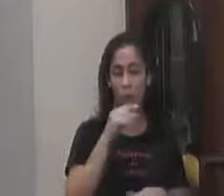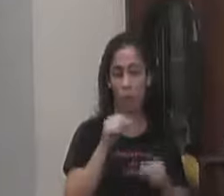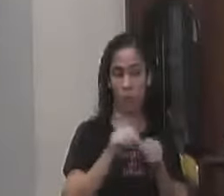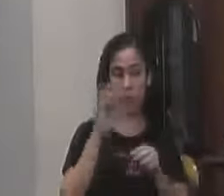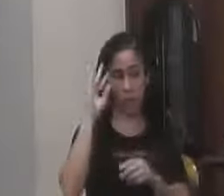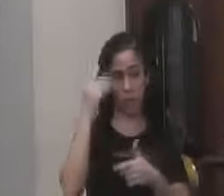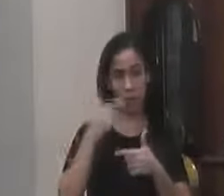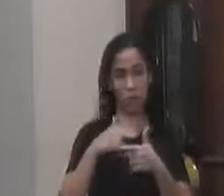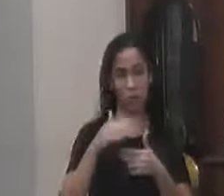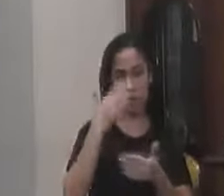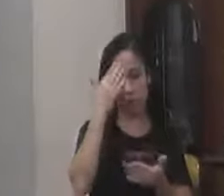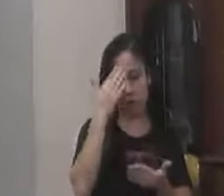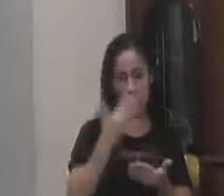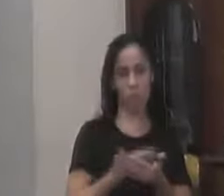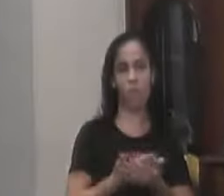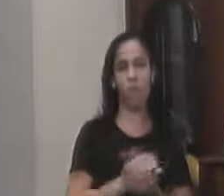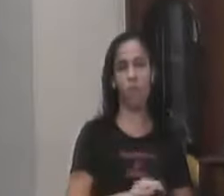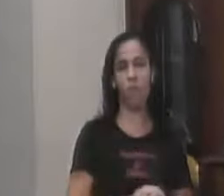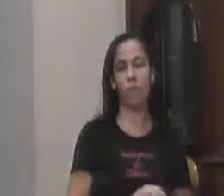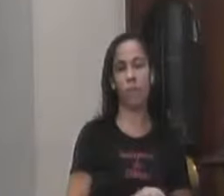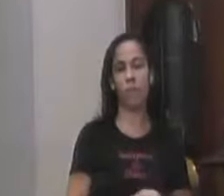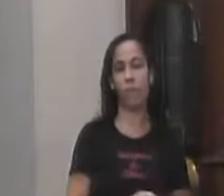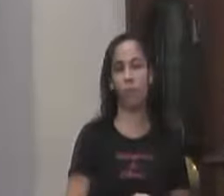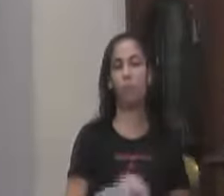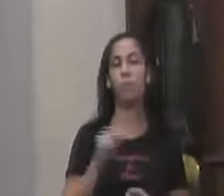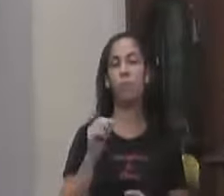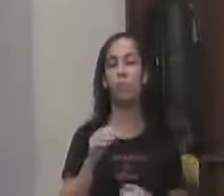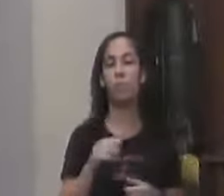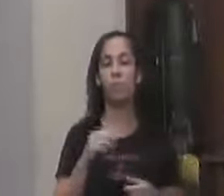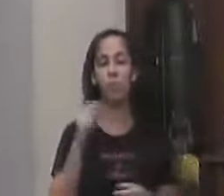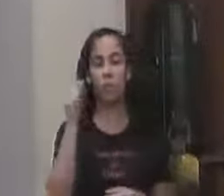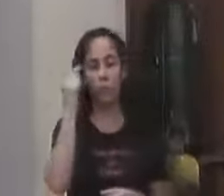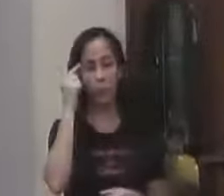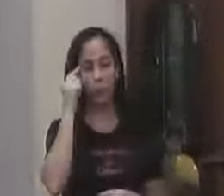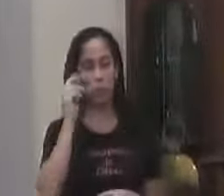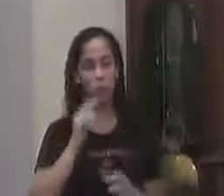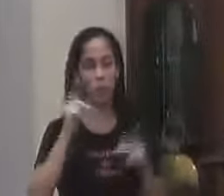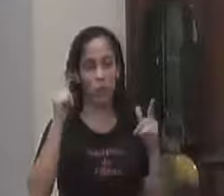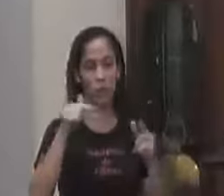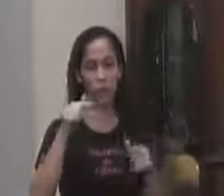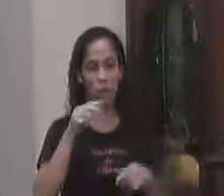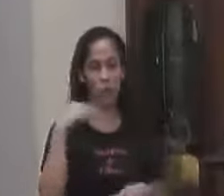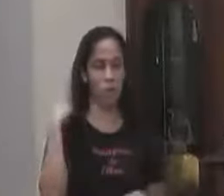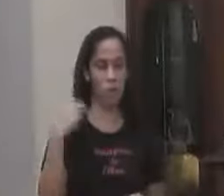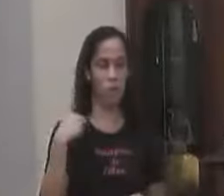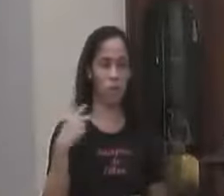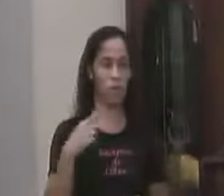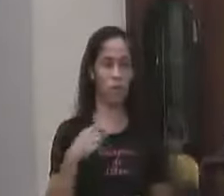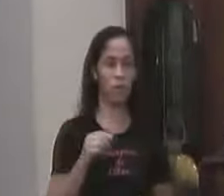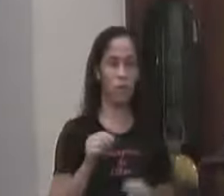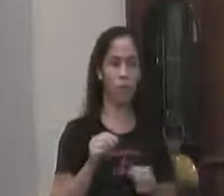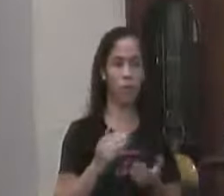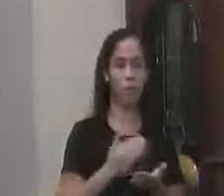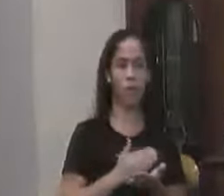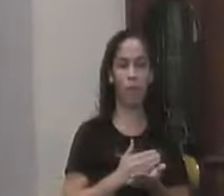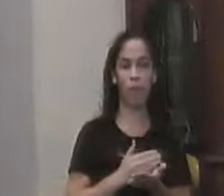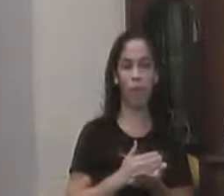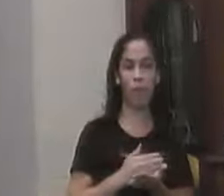certeza Absoluta Que essa sistemática Essa metodologia Que o vereador Vem